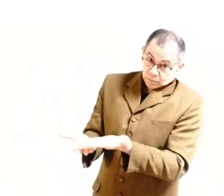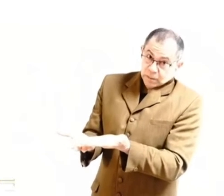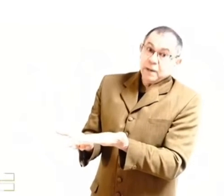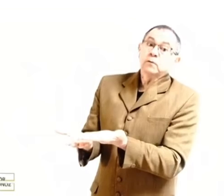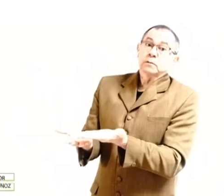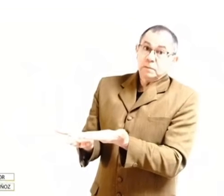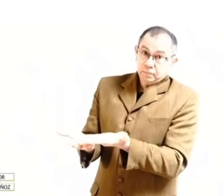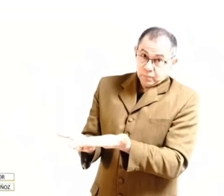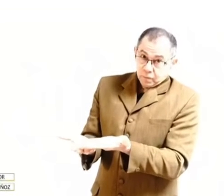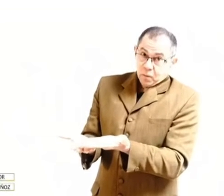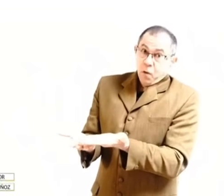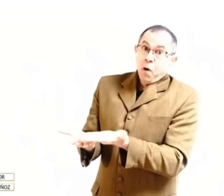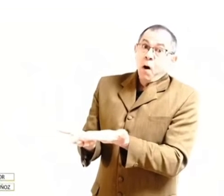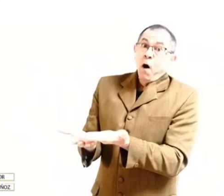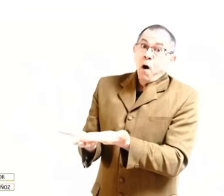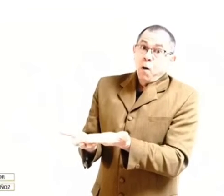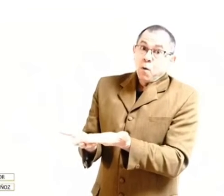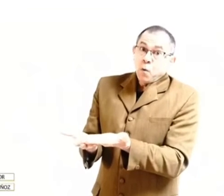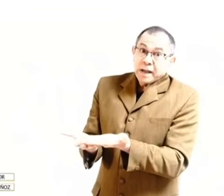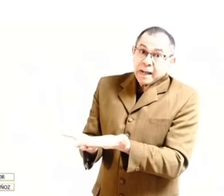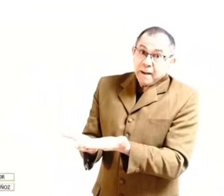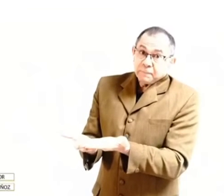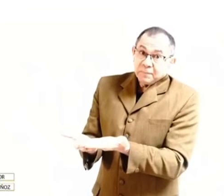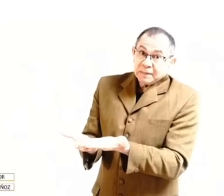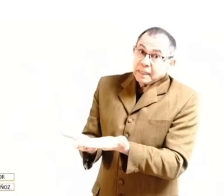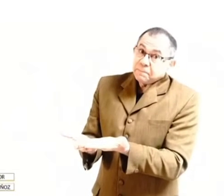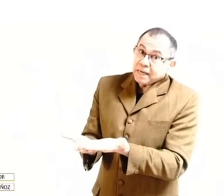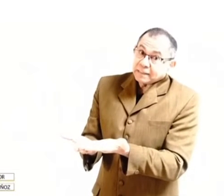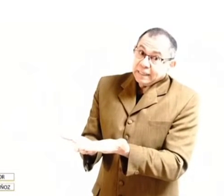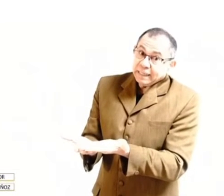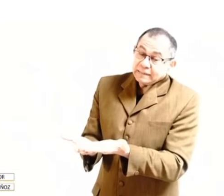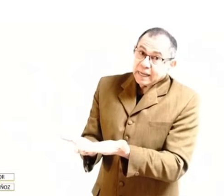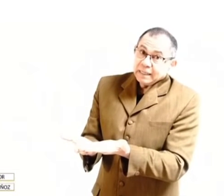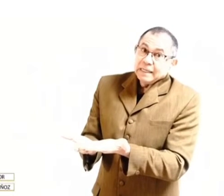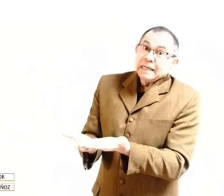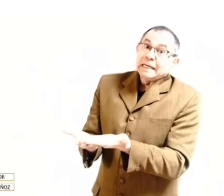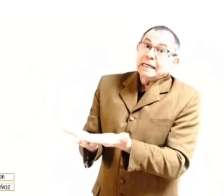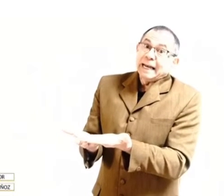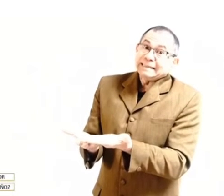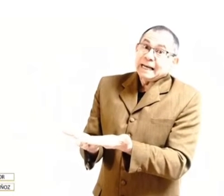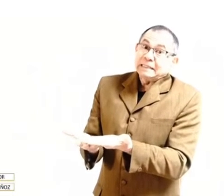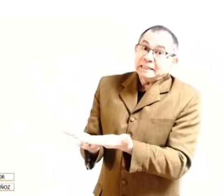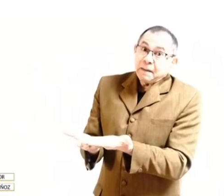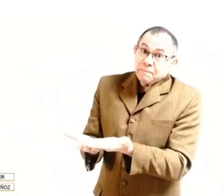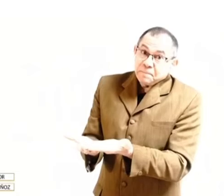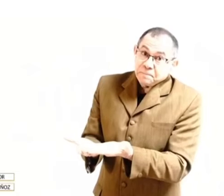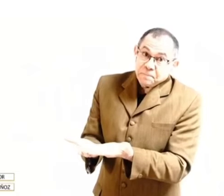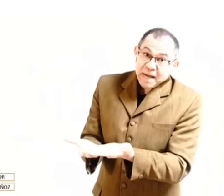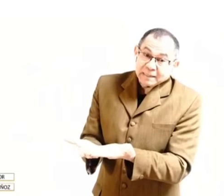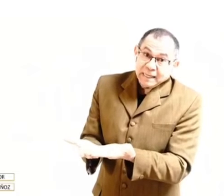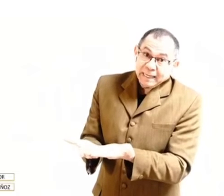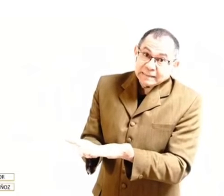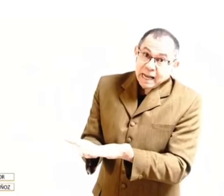hermano ojo wake up despierta iglesia iglesia despierta iglesia